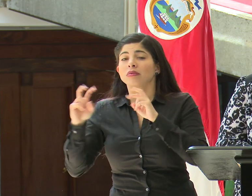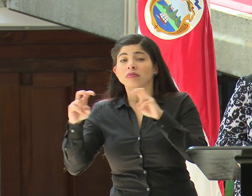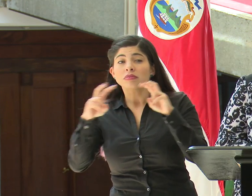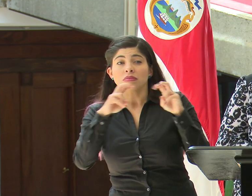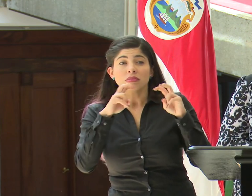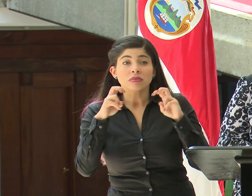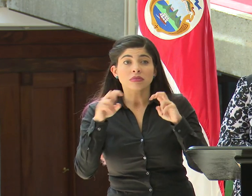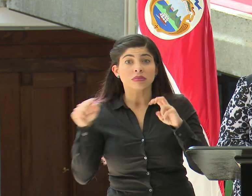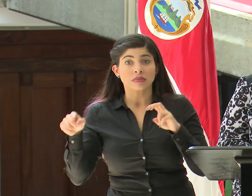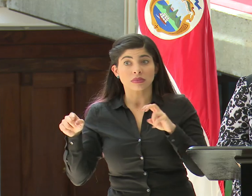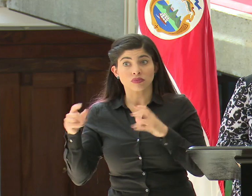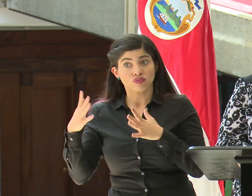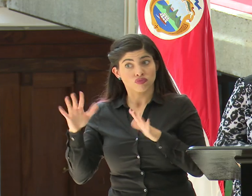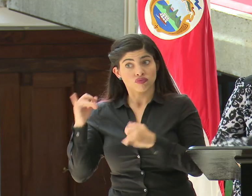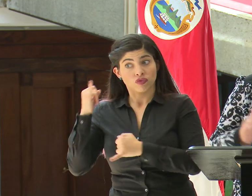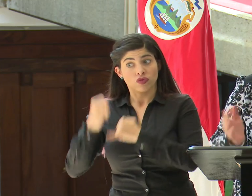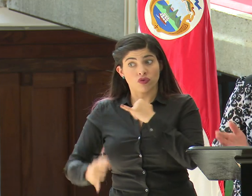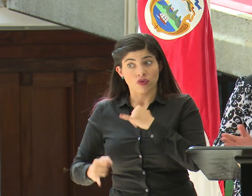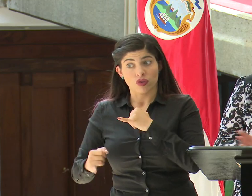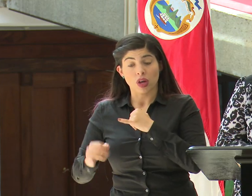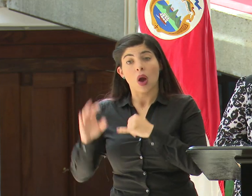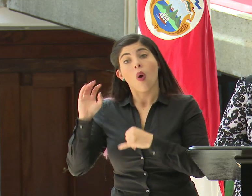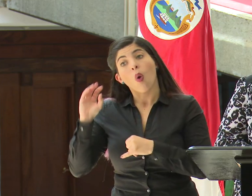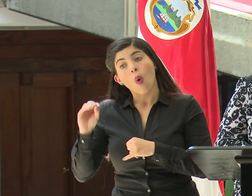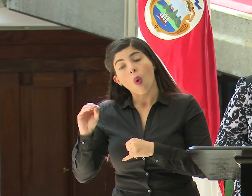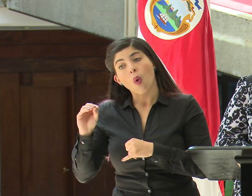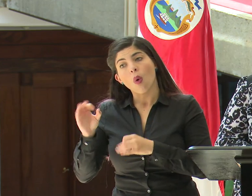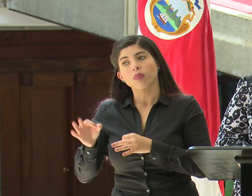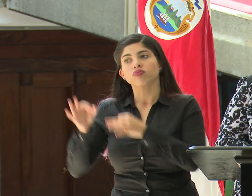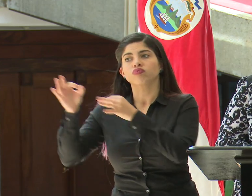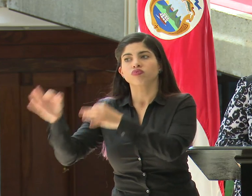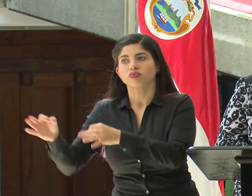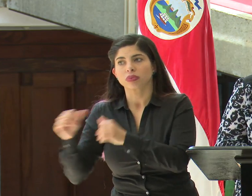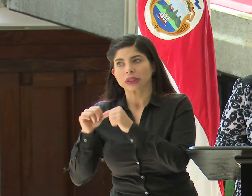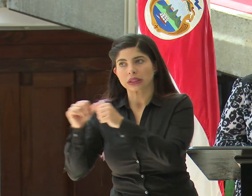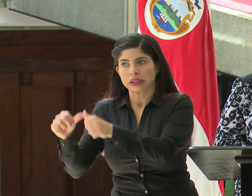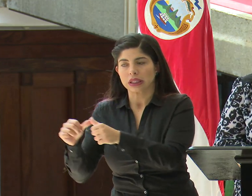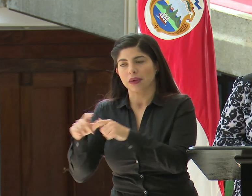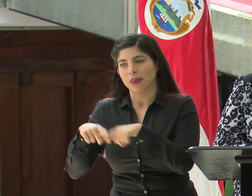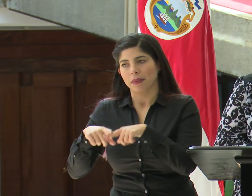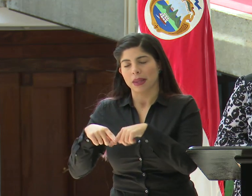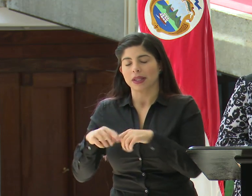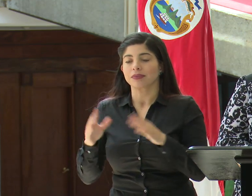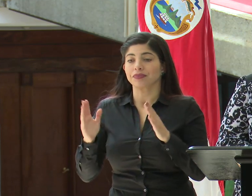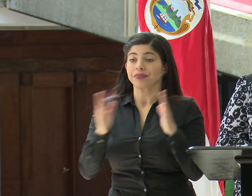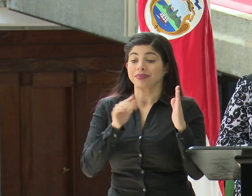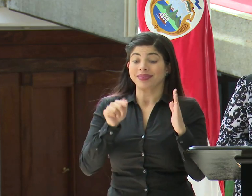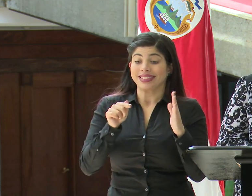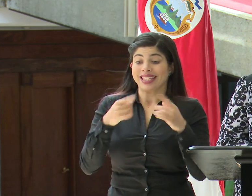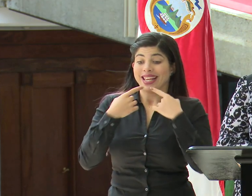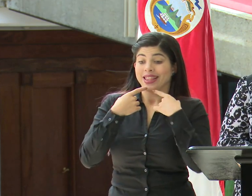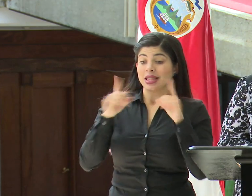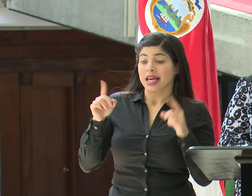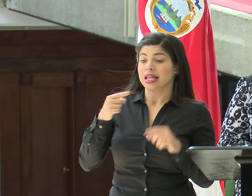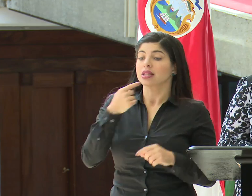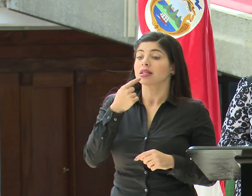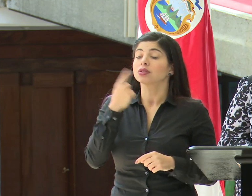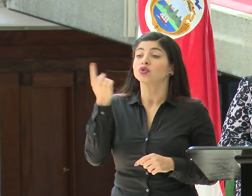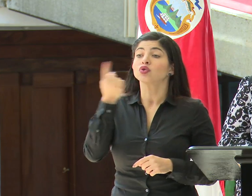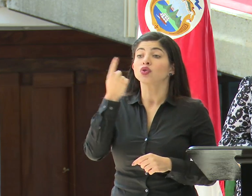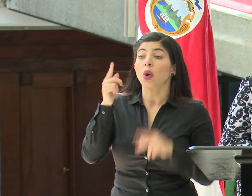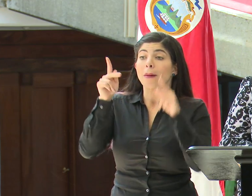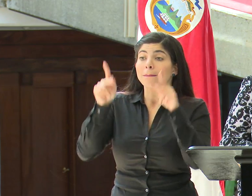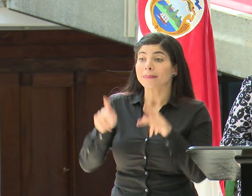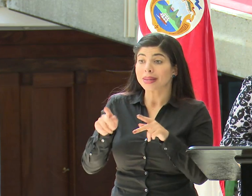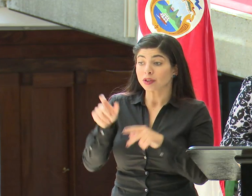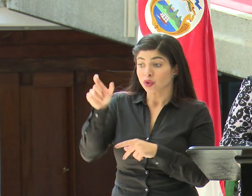esta medida se termina este día o se prorroga. Luego, este decreto establece que sólo personas